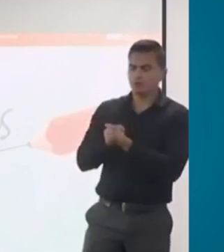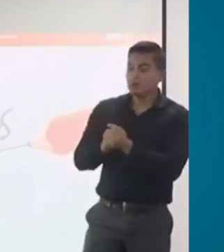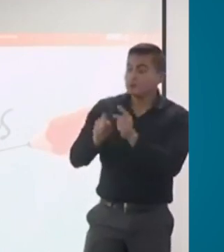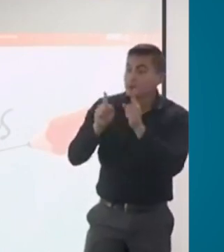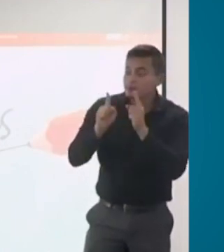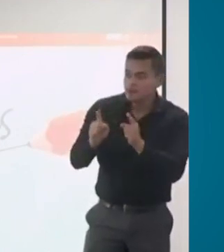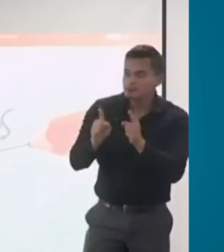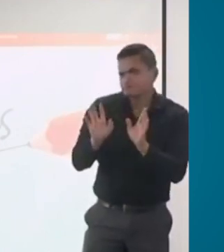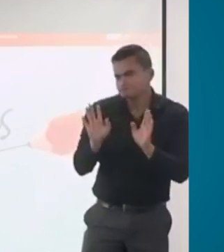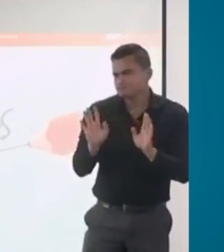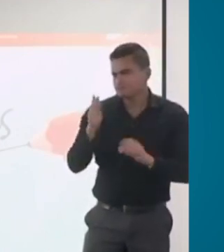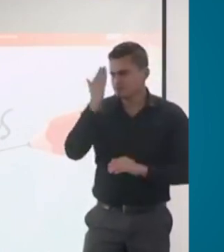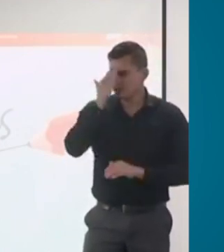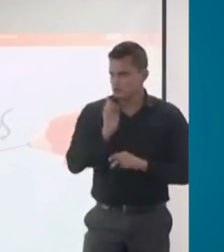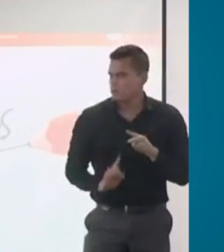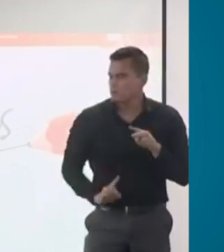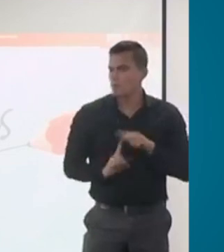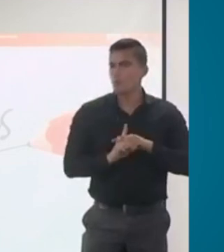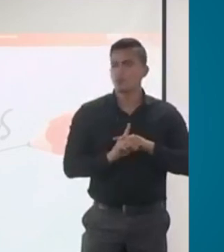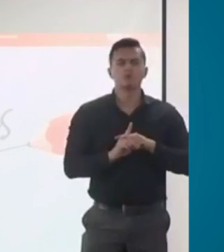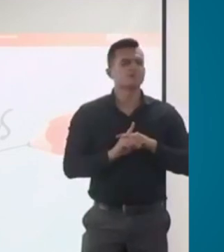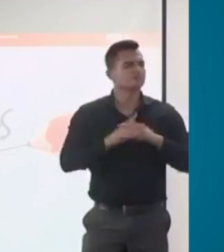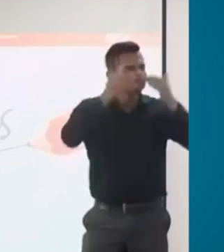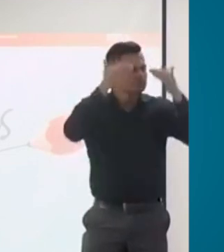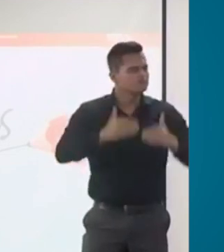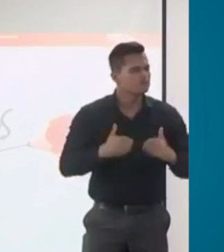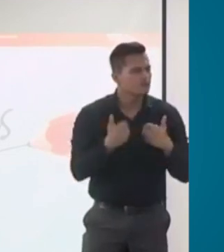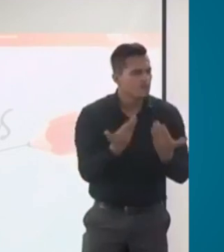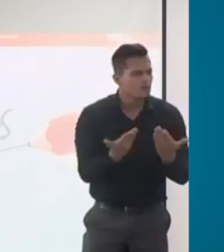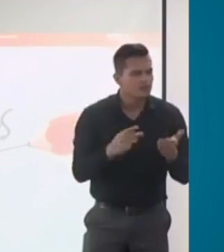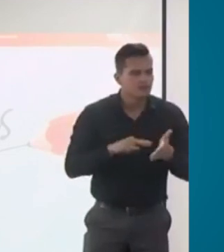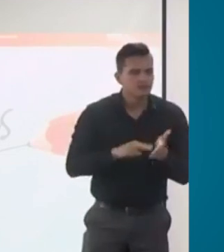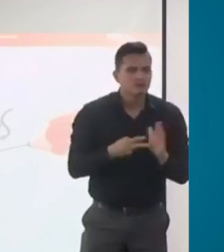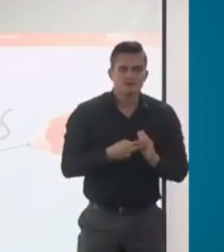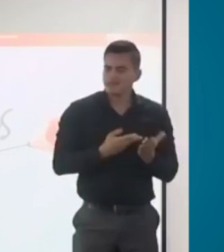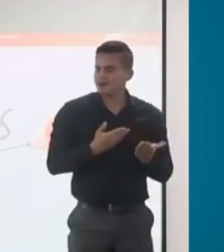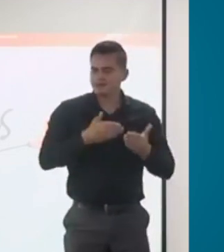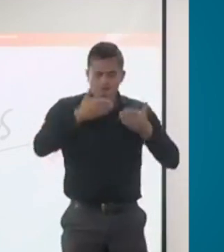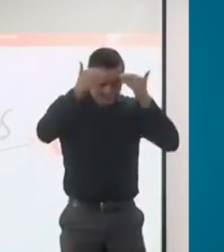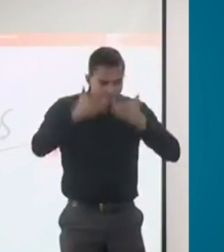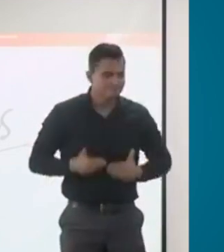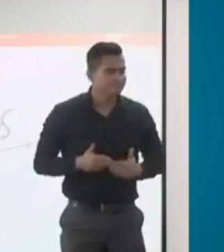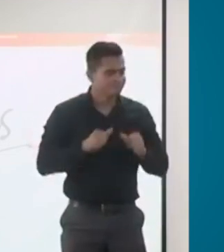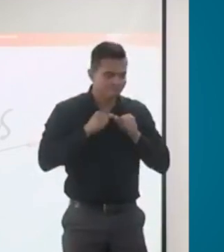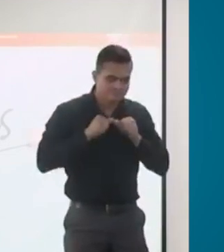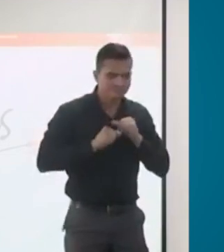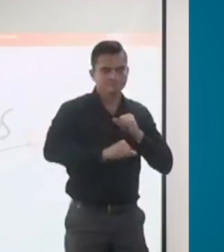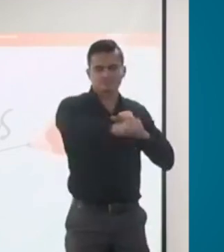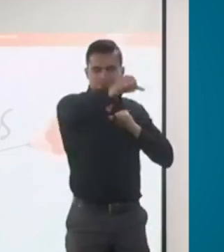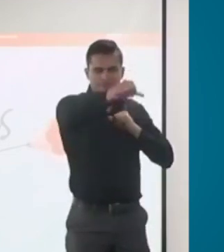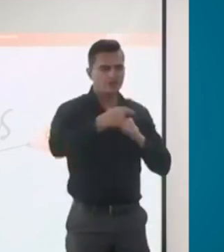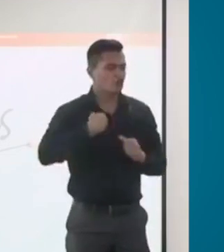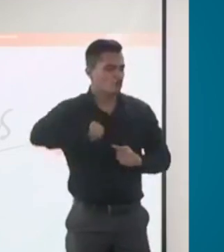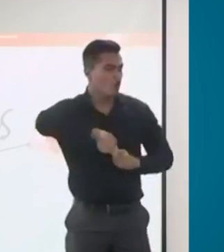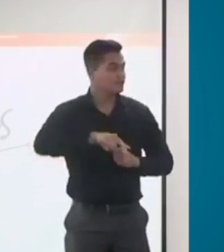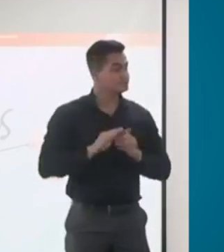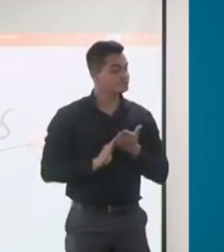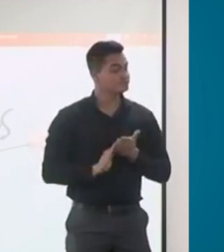discapacidad parte de una condición permanente, es decir, a largo plazo. Razón por la cual no es la